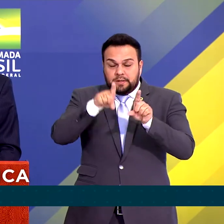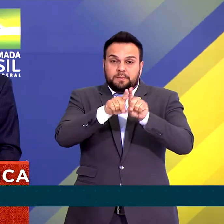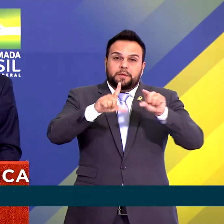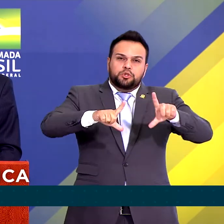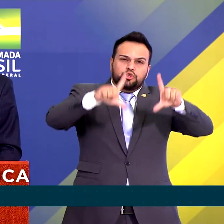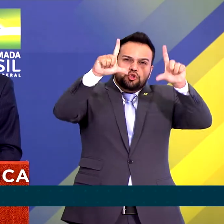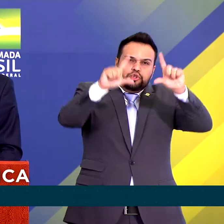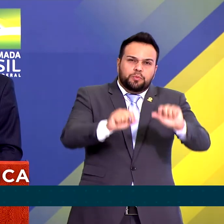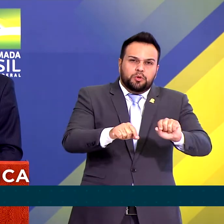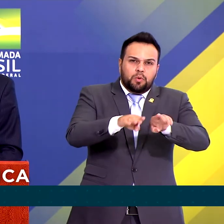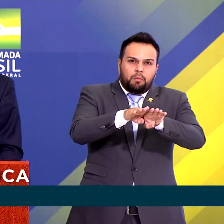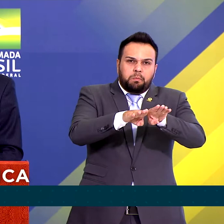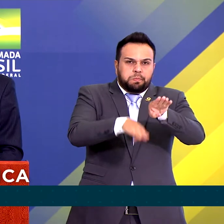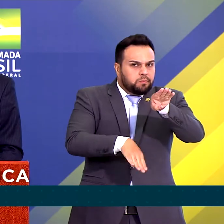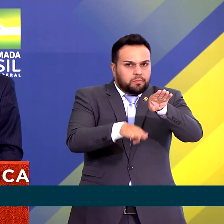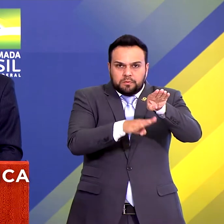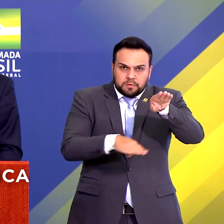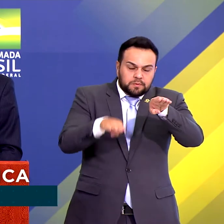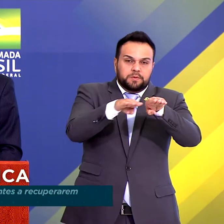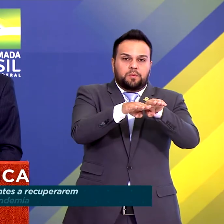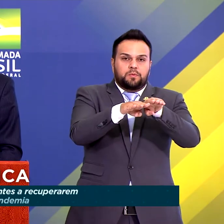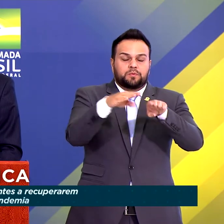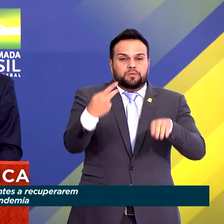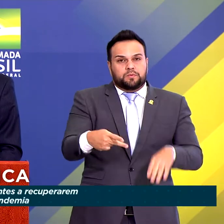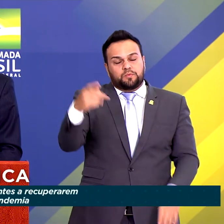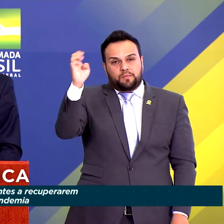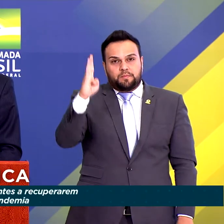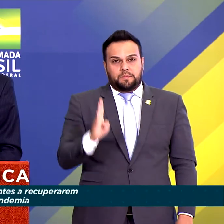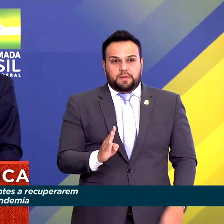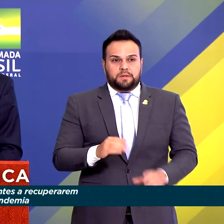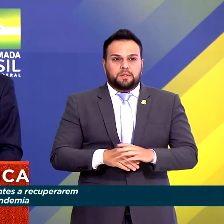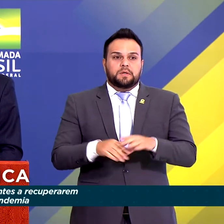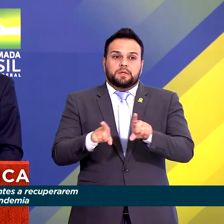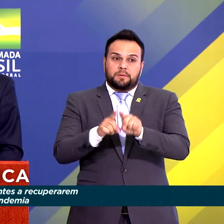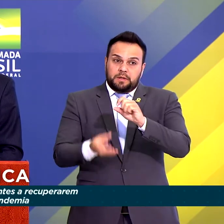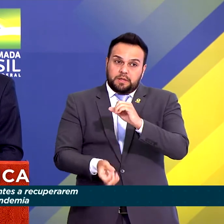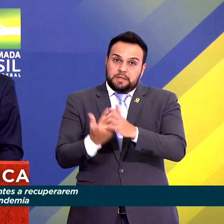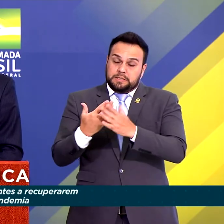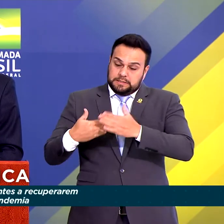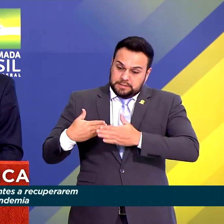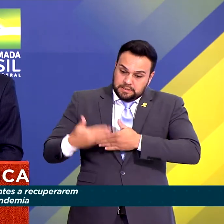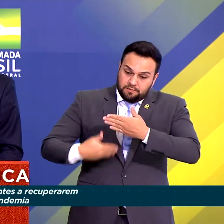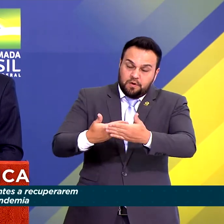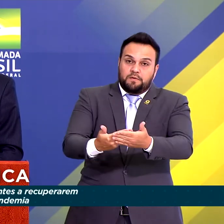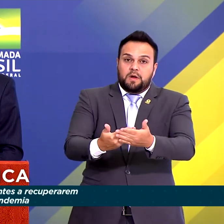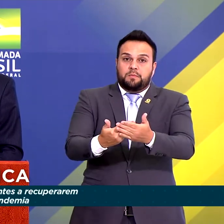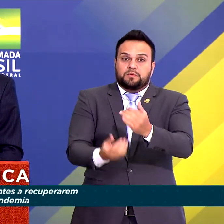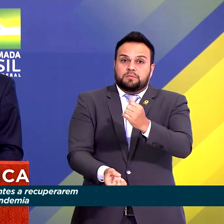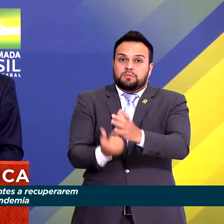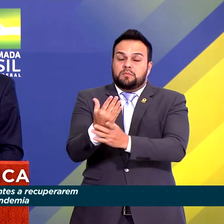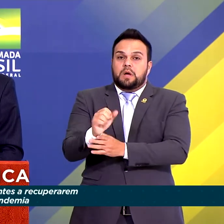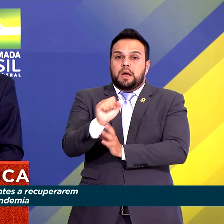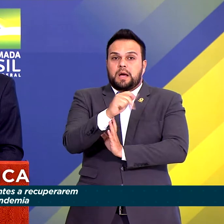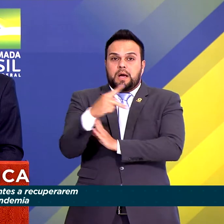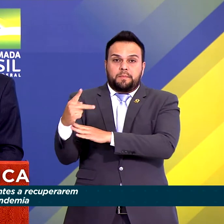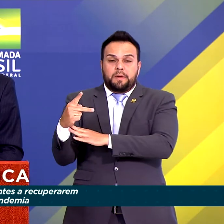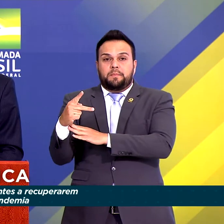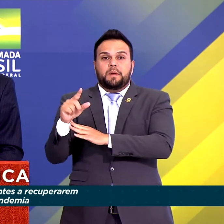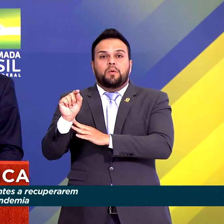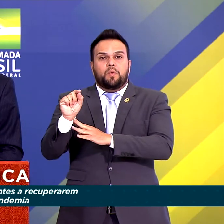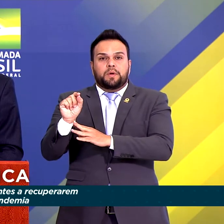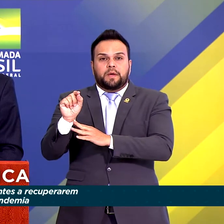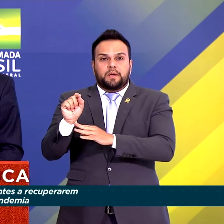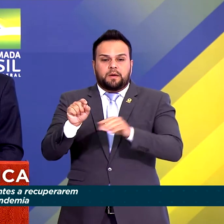as desigualdades educacionais do nosso país. Desenvolvemos ainda um aplicativo que utiliza inteligência